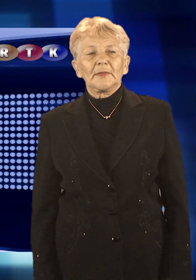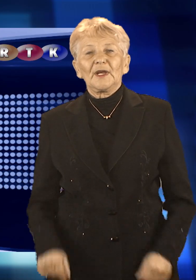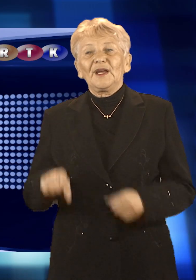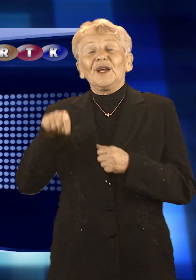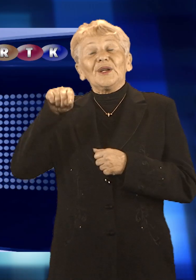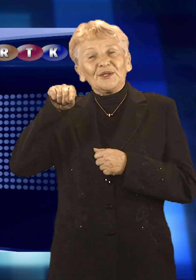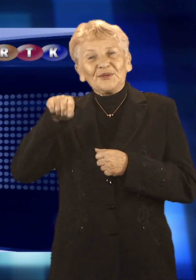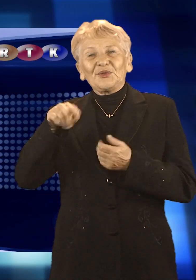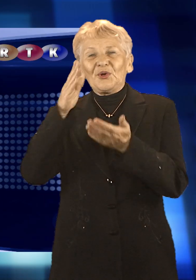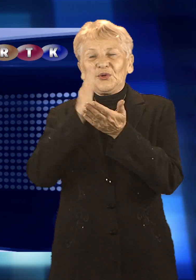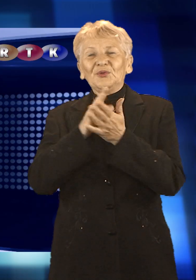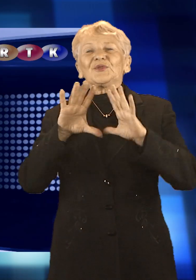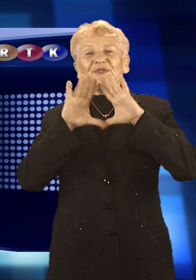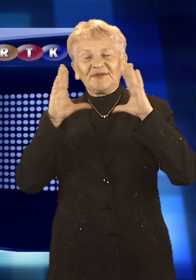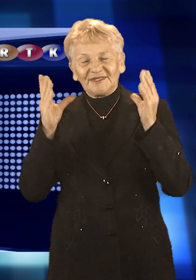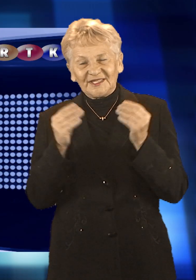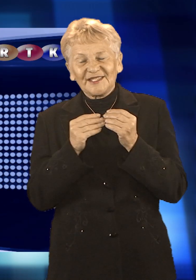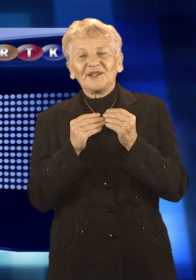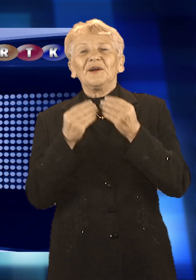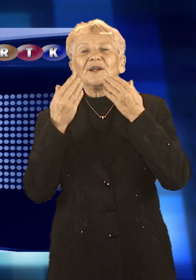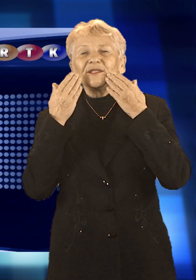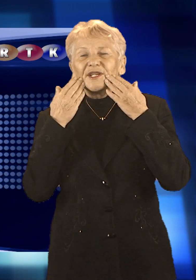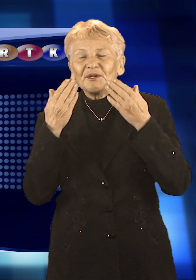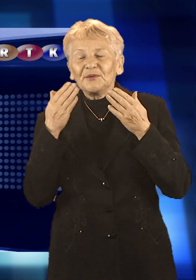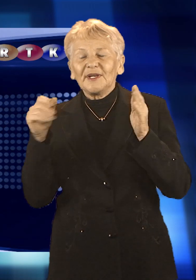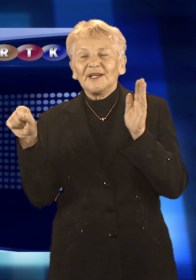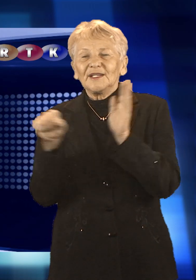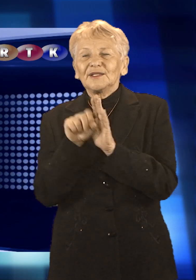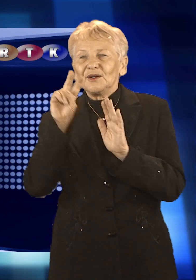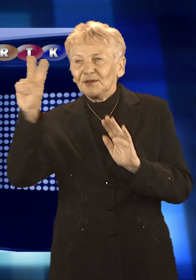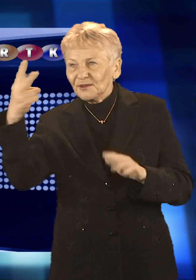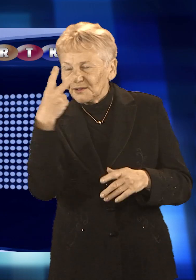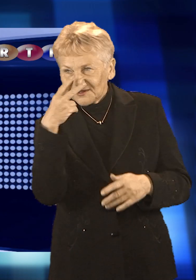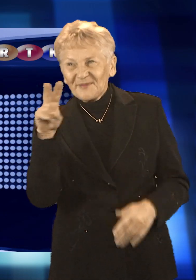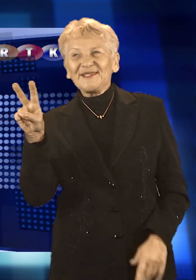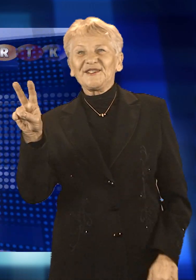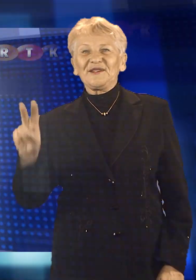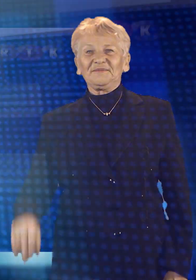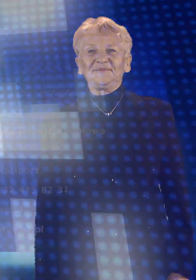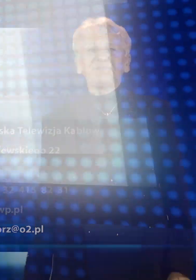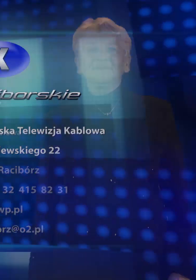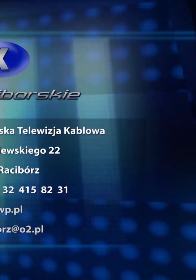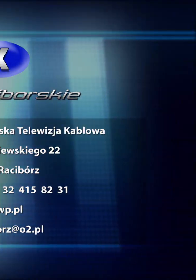W dzisiejszym wydaniu wiadomości dla niesłyszących to już wszystko. Dziękuję Państwu za uwagę i do zobaczenia.